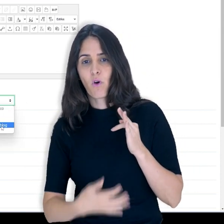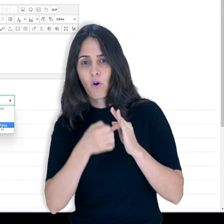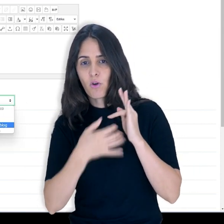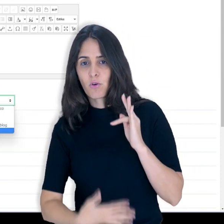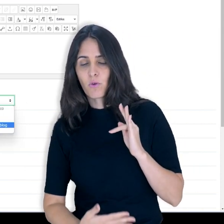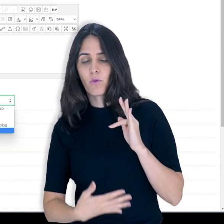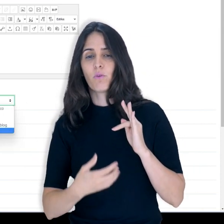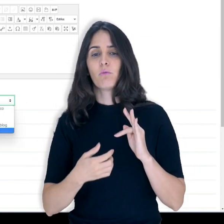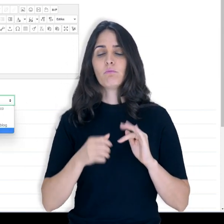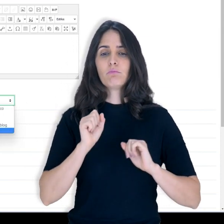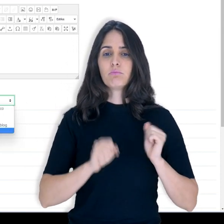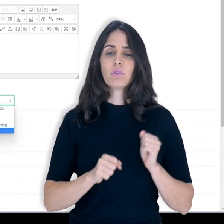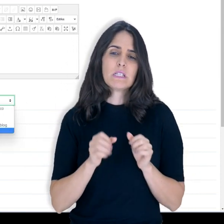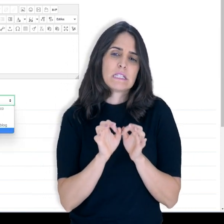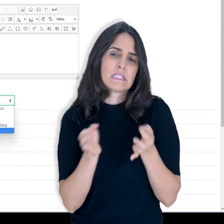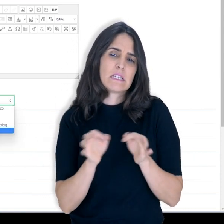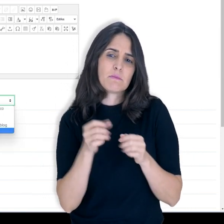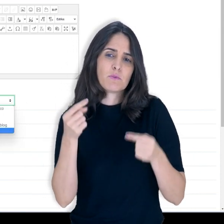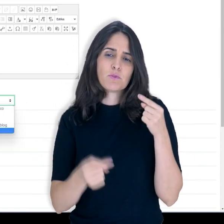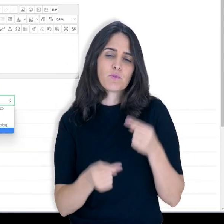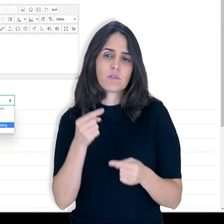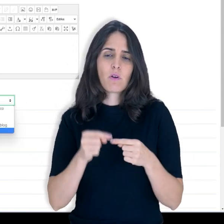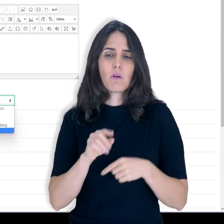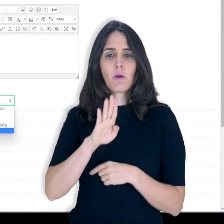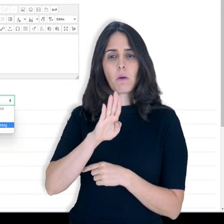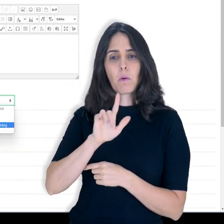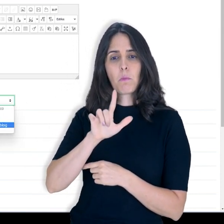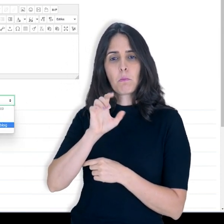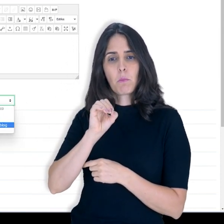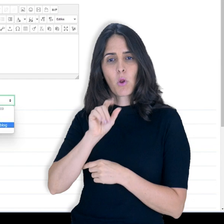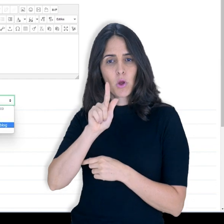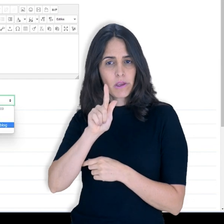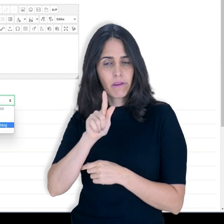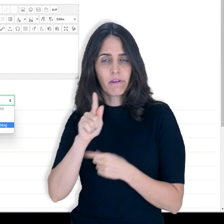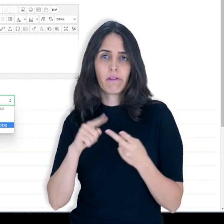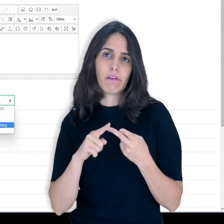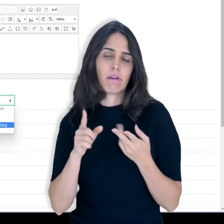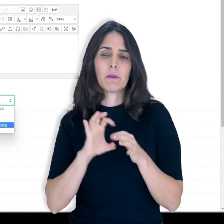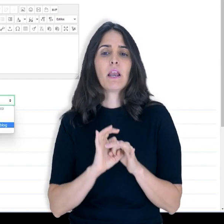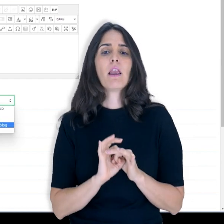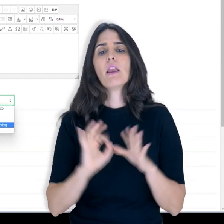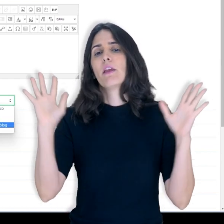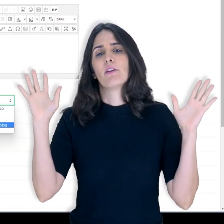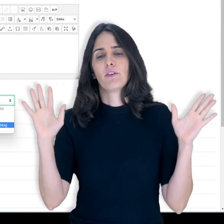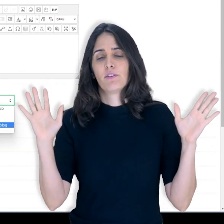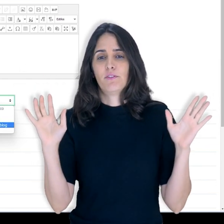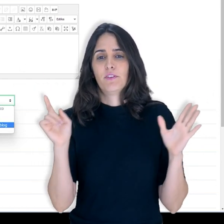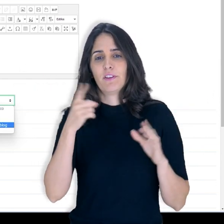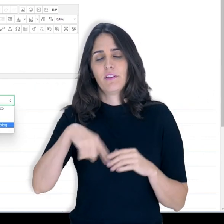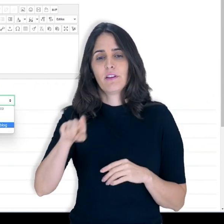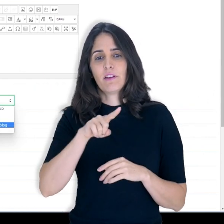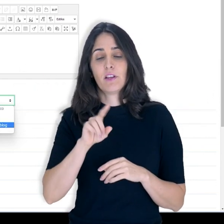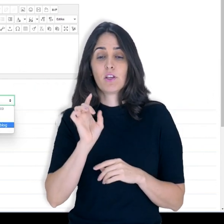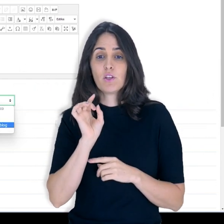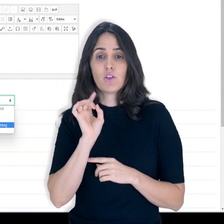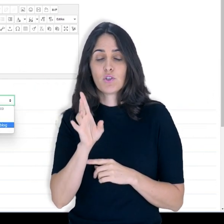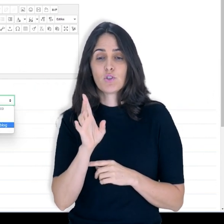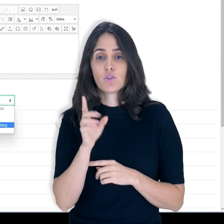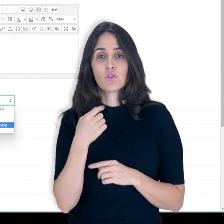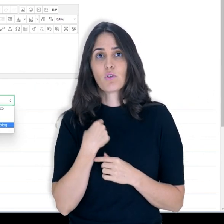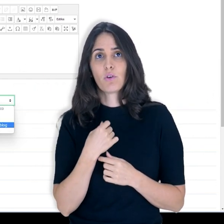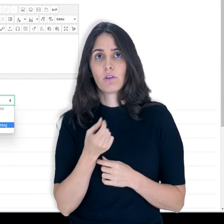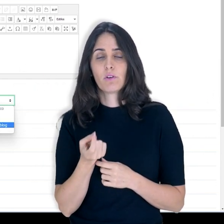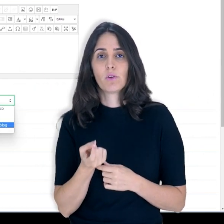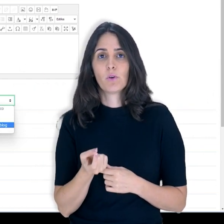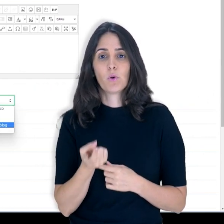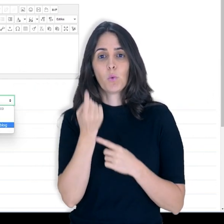formato blog ou uma única discussão simples, são fóruns um pouco mais livres, apenas num